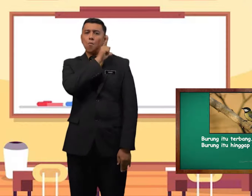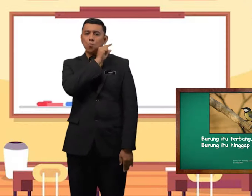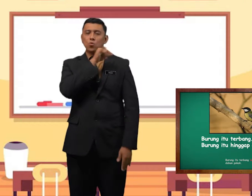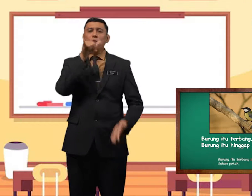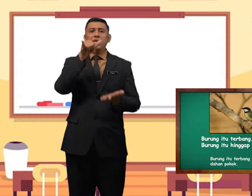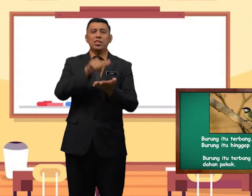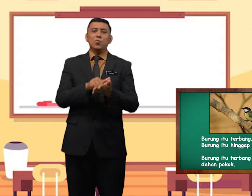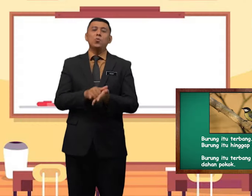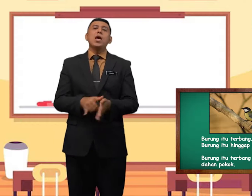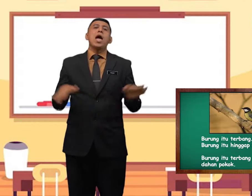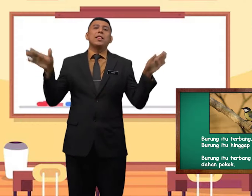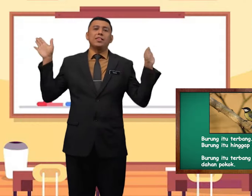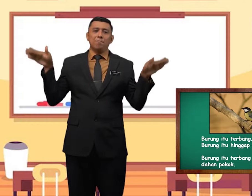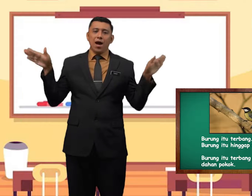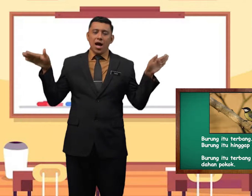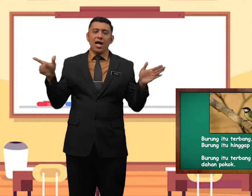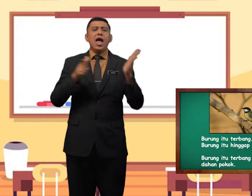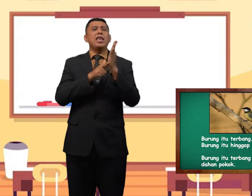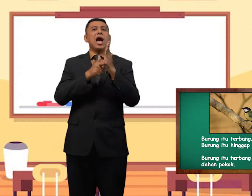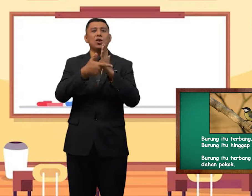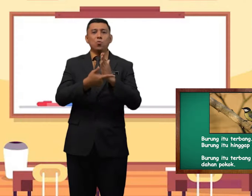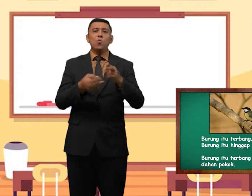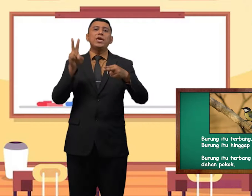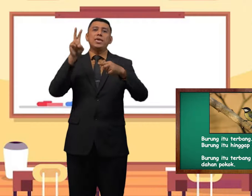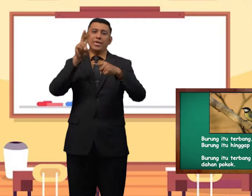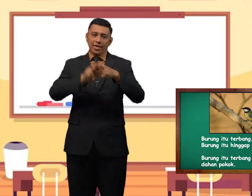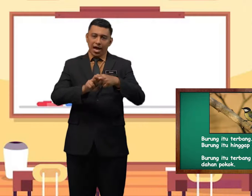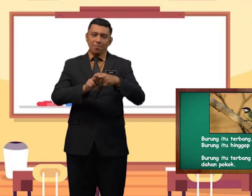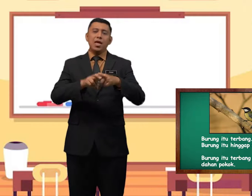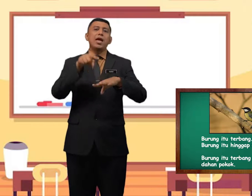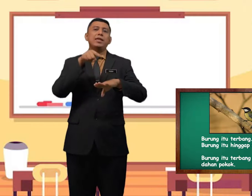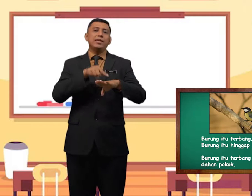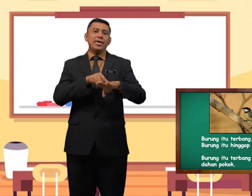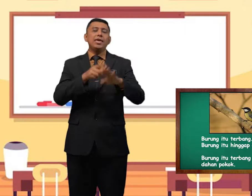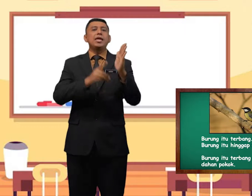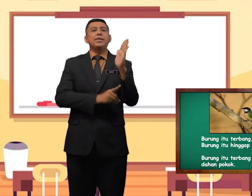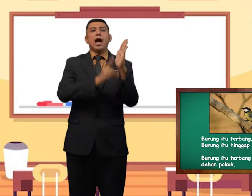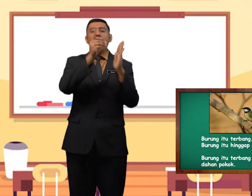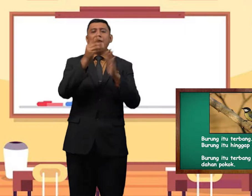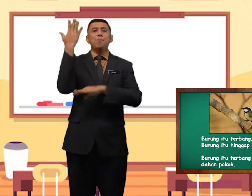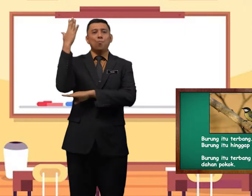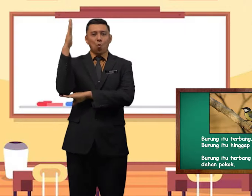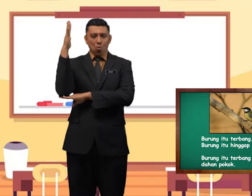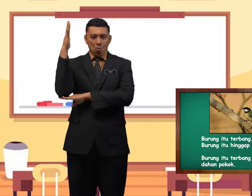Burung itu terbang lalu hingga di dahan pokok. berlaku